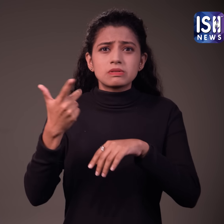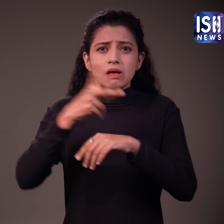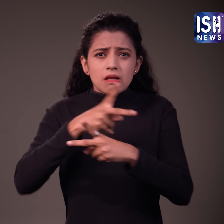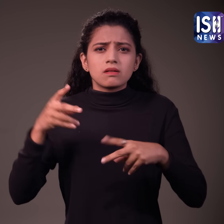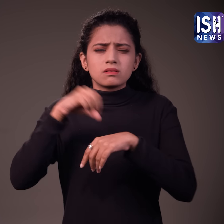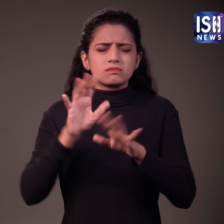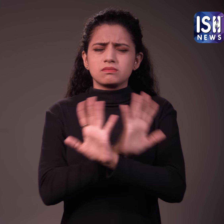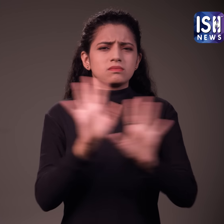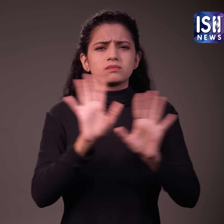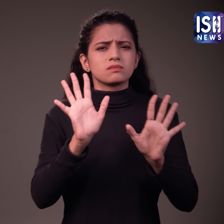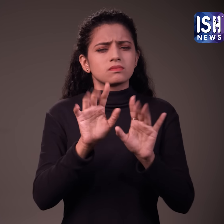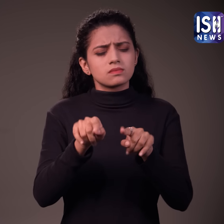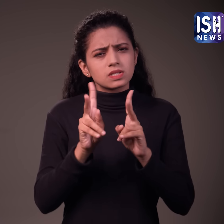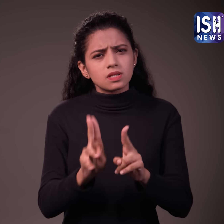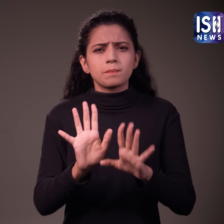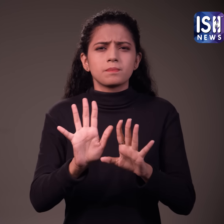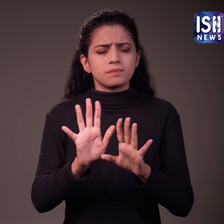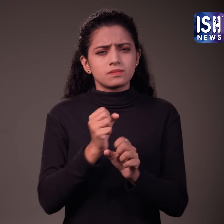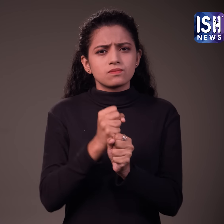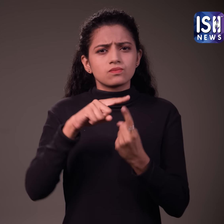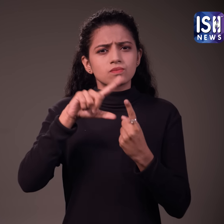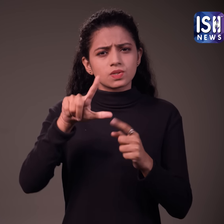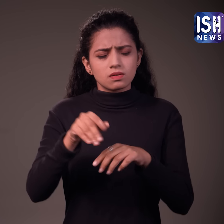जेल को दाने पर रखे और ठीक से सोपने दे